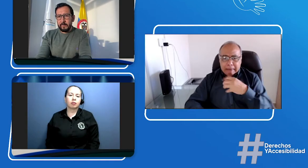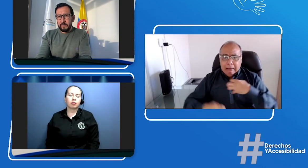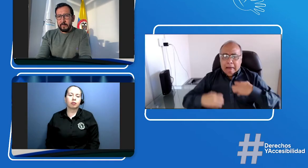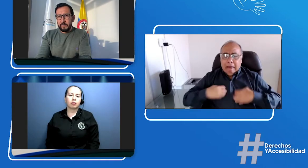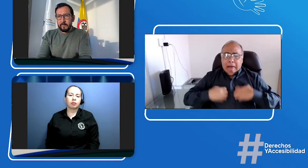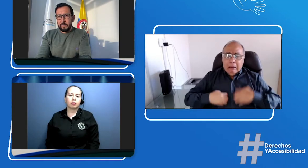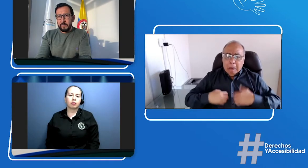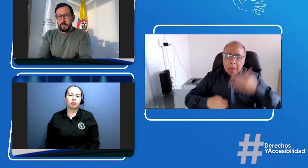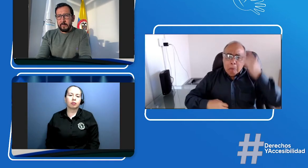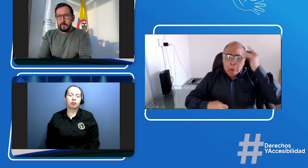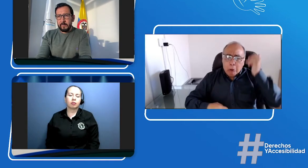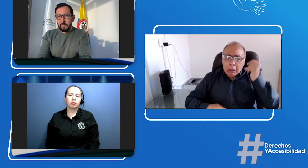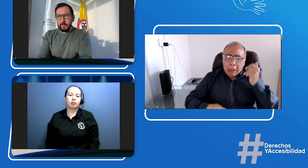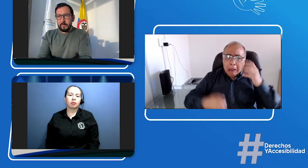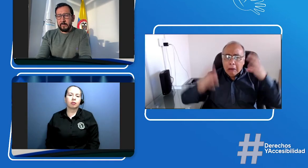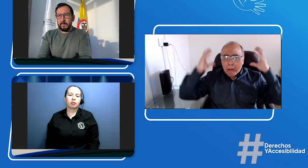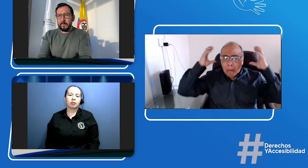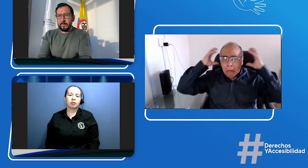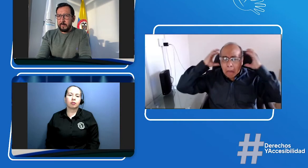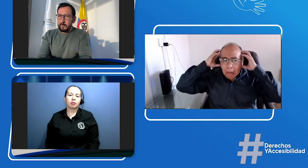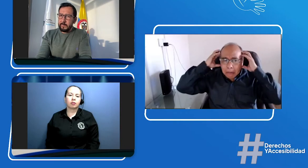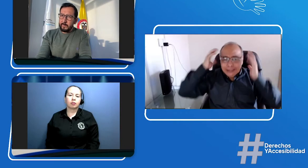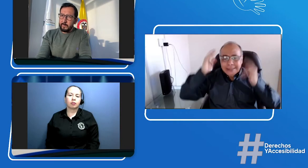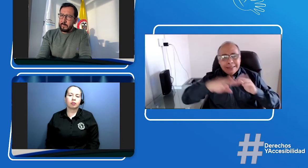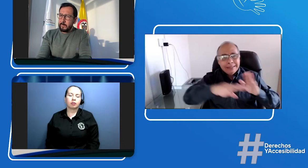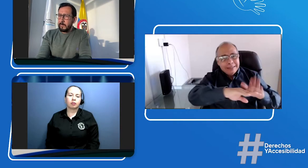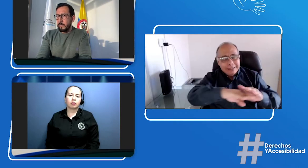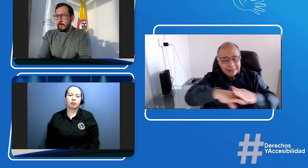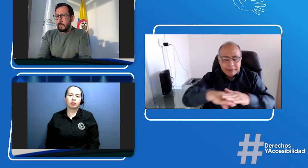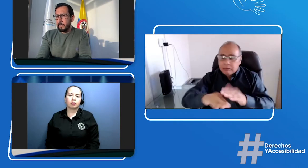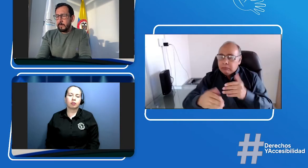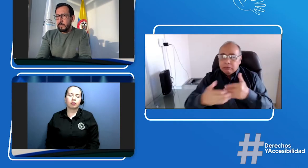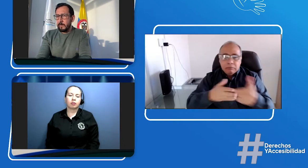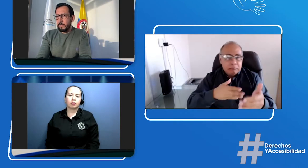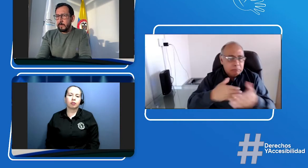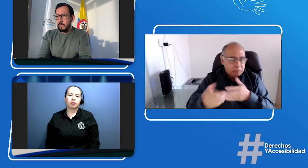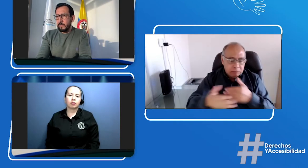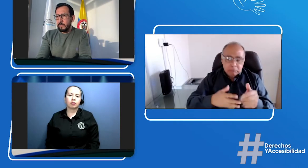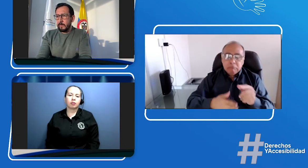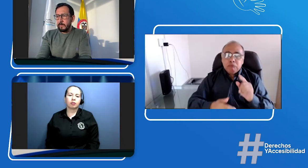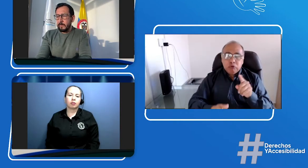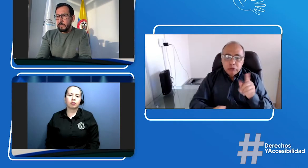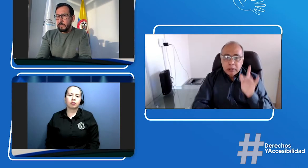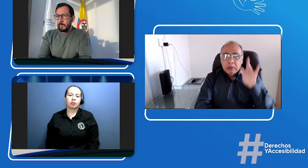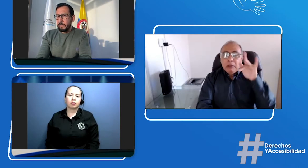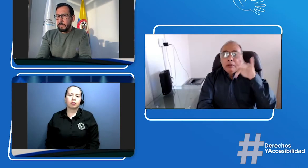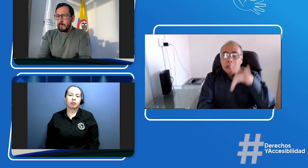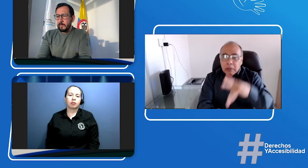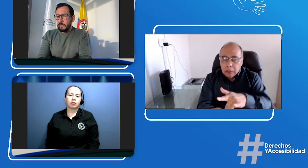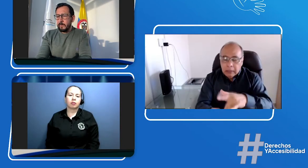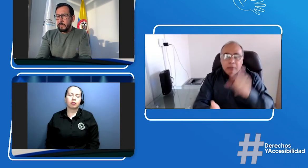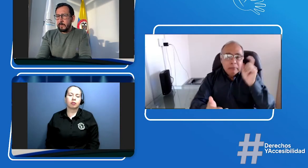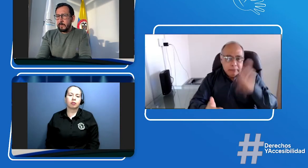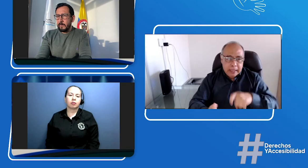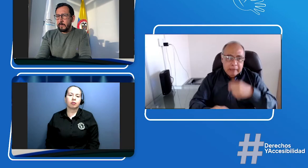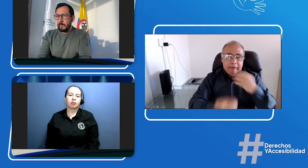Juliette nos dice que tienen esas inquietudes por el tema de la audiometría la respuesta es no se